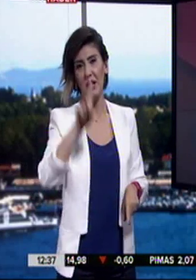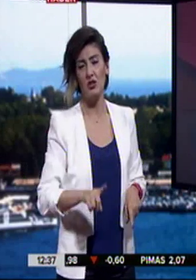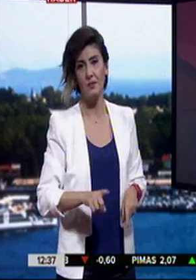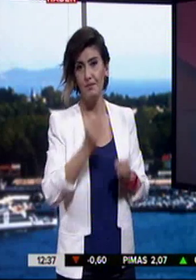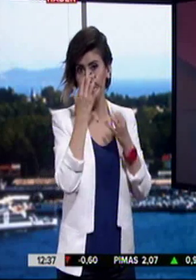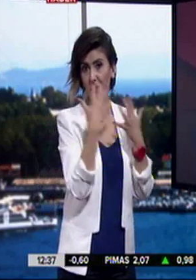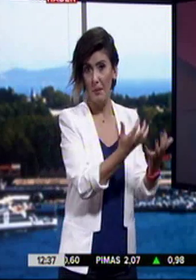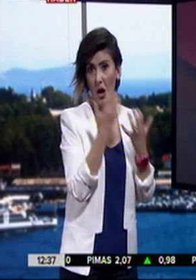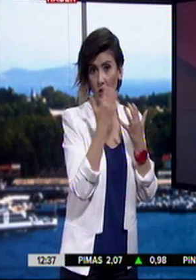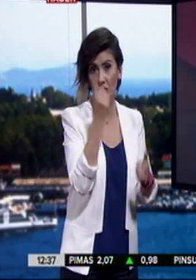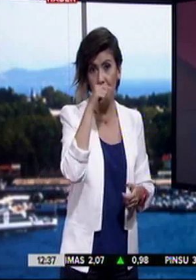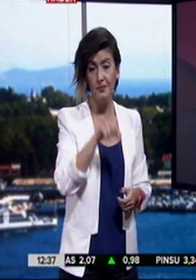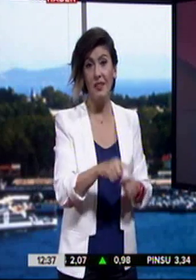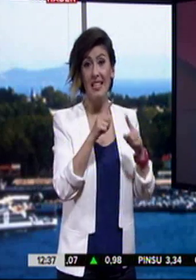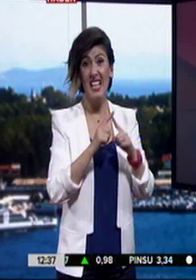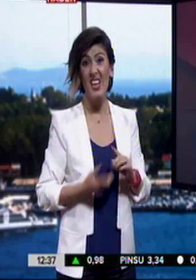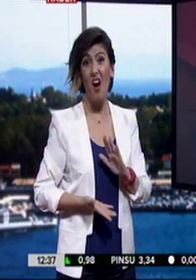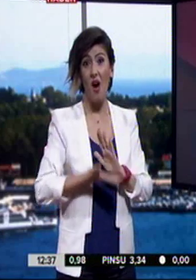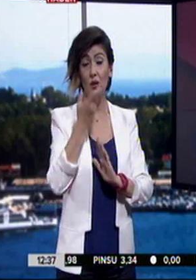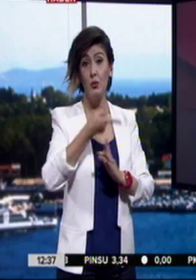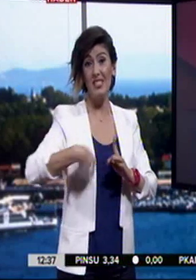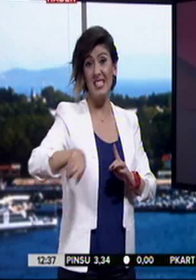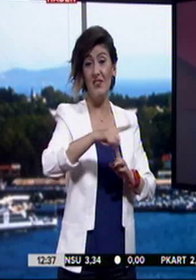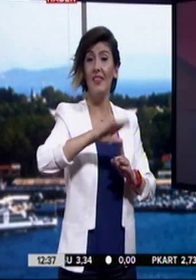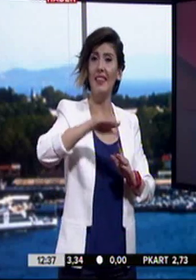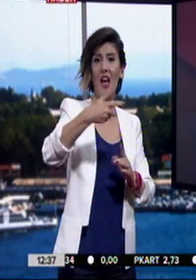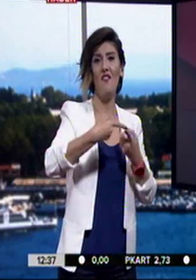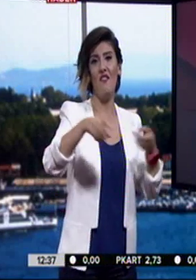Başlar sayesinde sayıları giderek artan bu sınıflar diğerlerinden farklı.